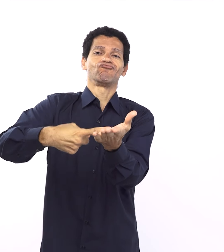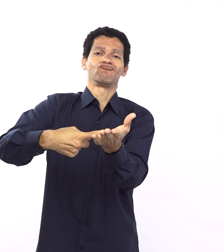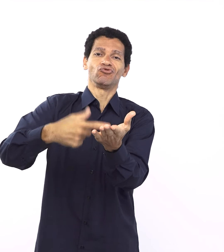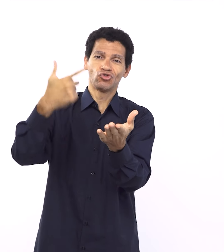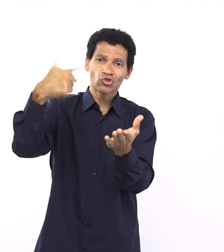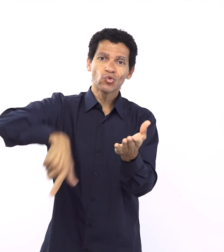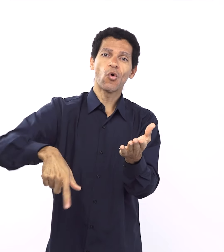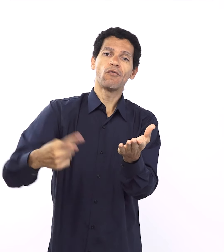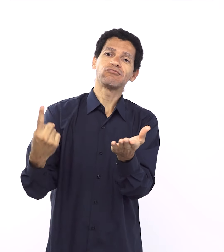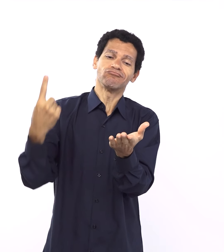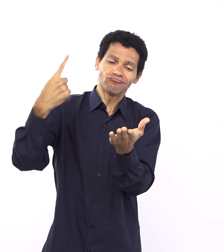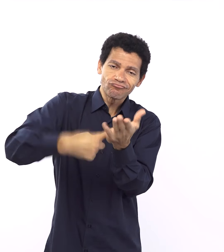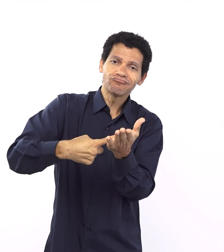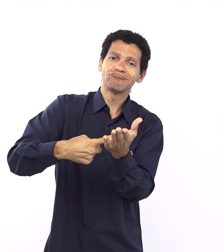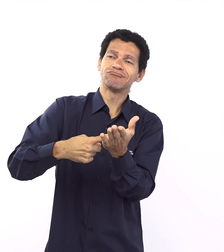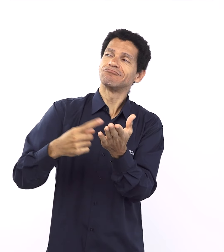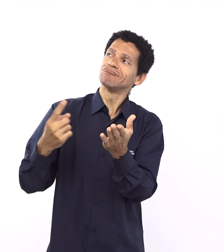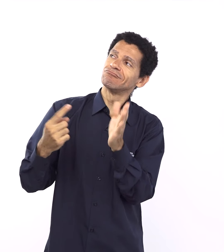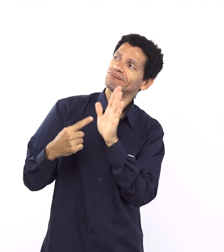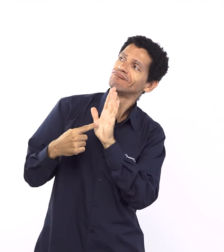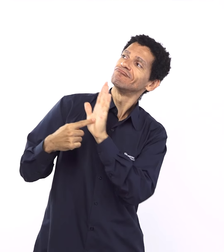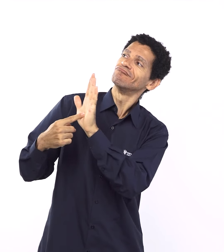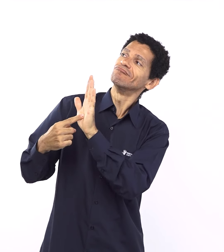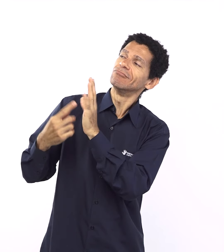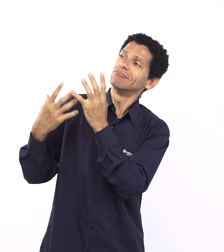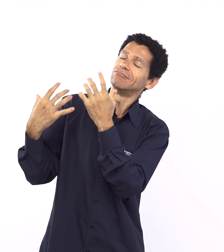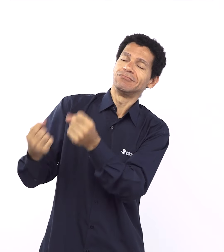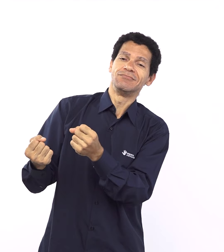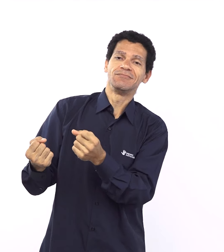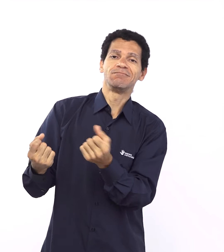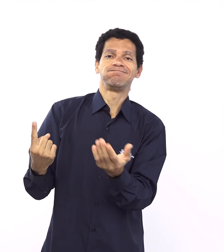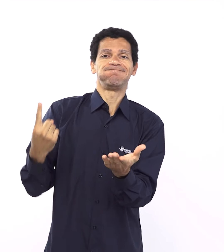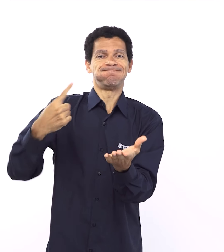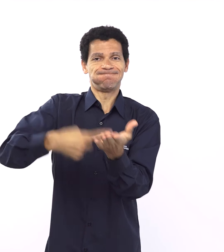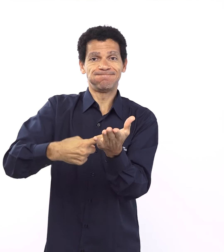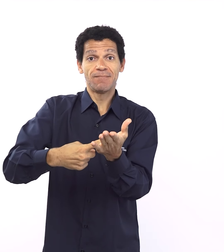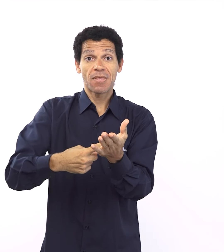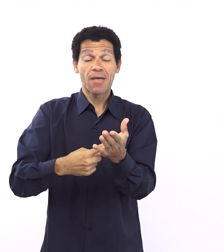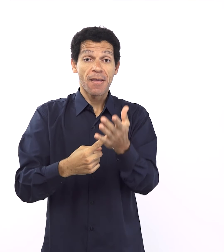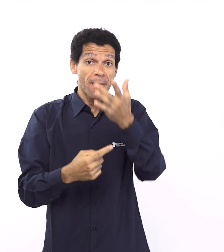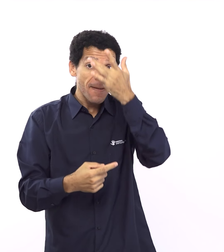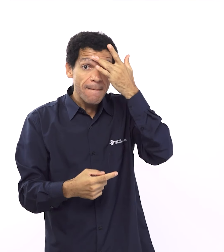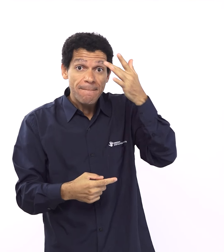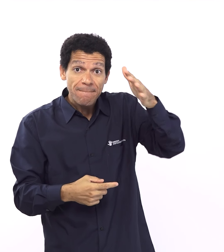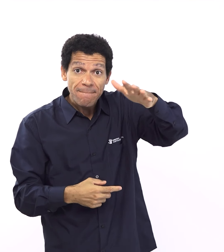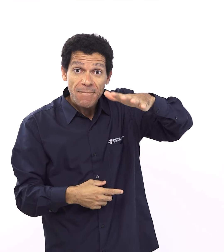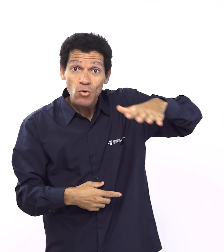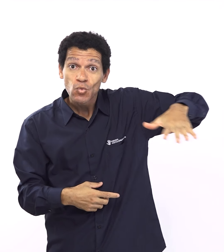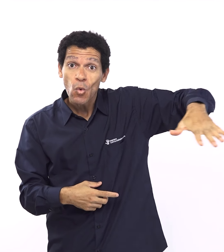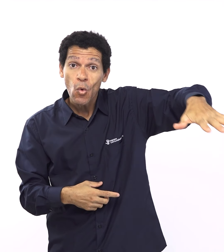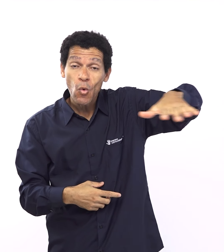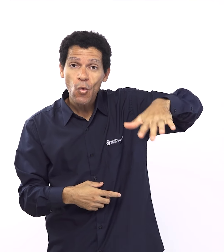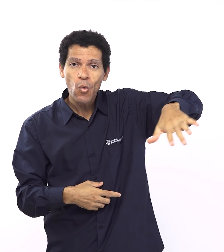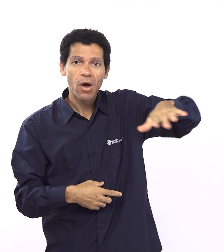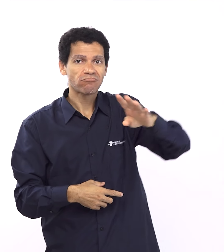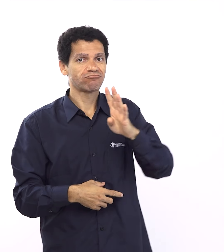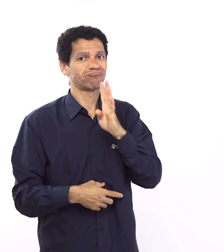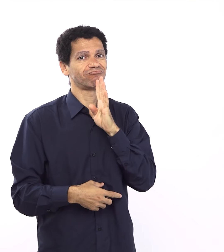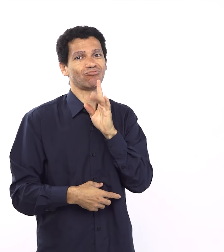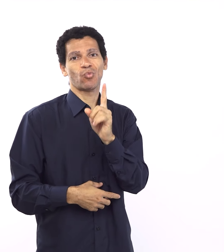outras famílias da Terra que ainda não conheceram seu nome, que ainda não tem uma relação de aliança com esse Deus. Então, essa primeira parte,